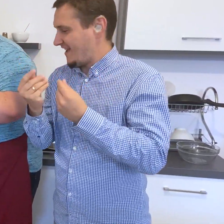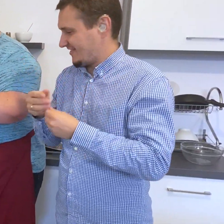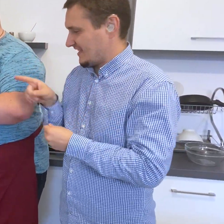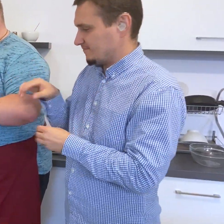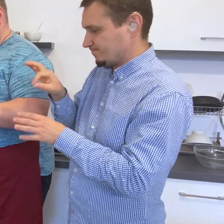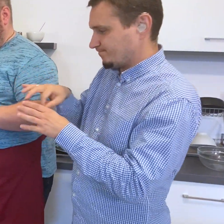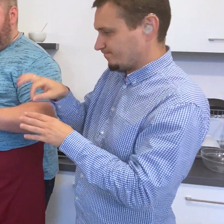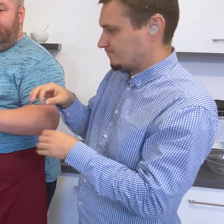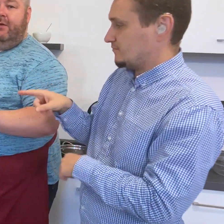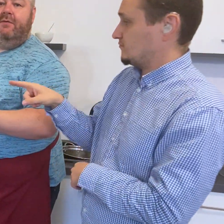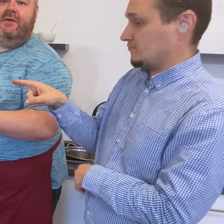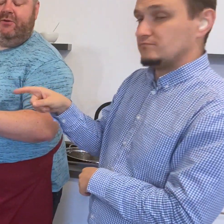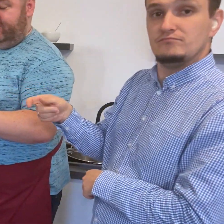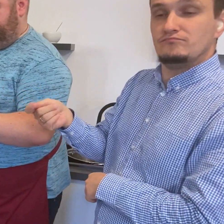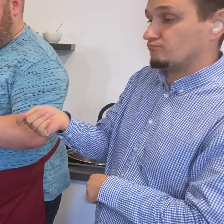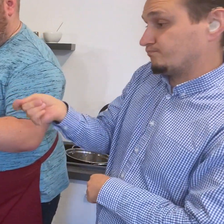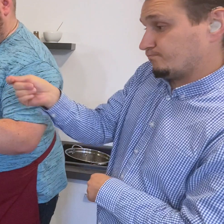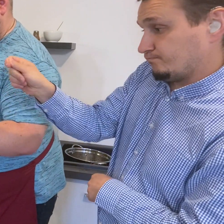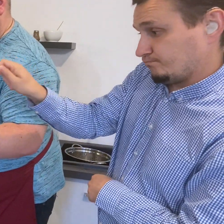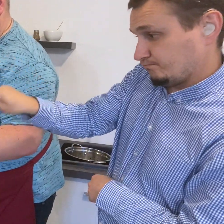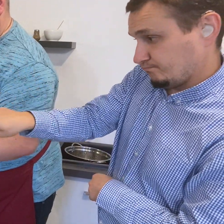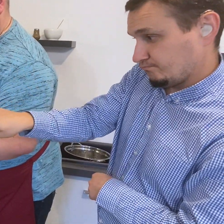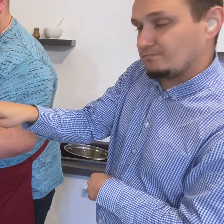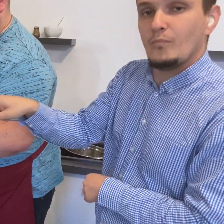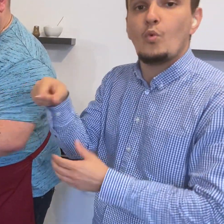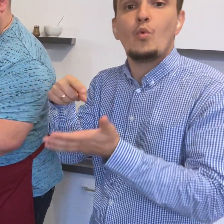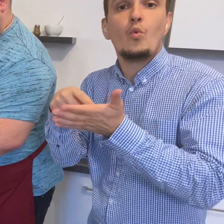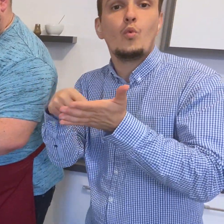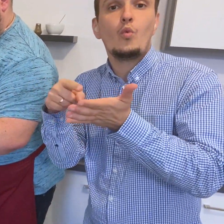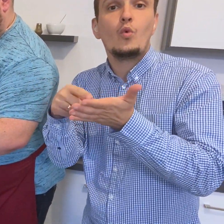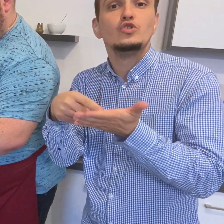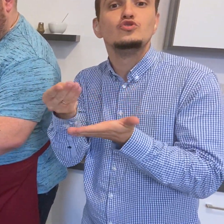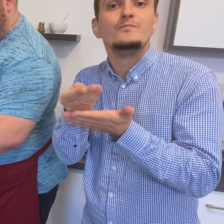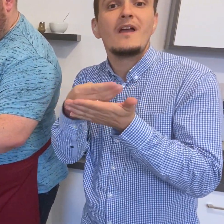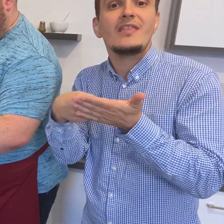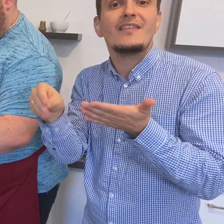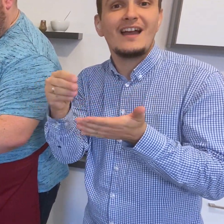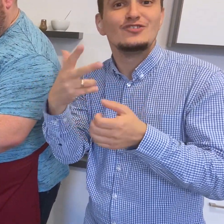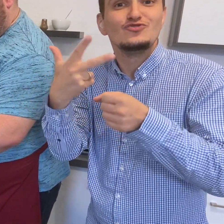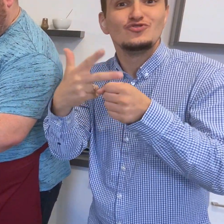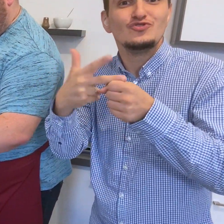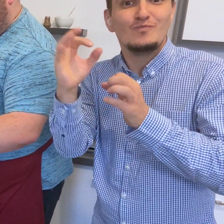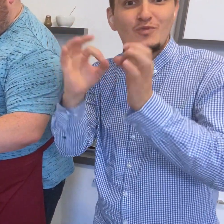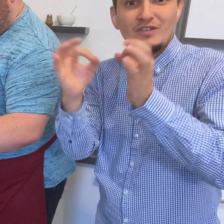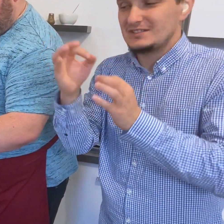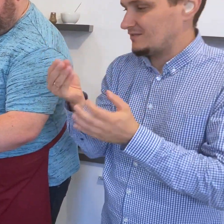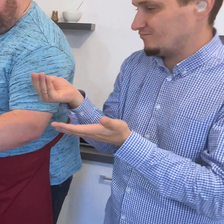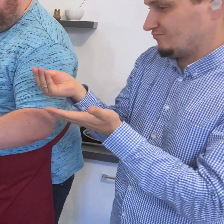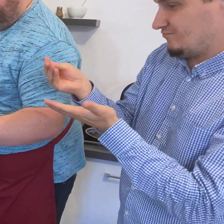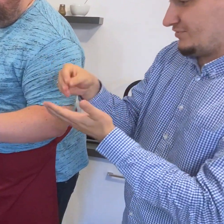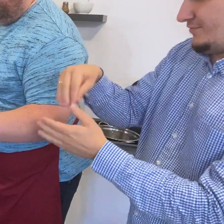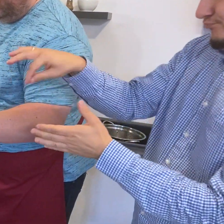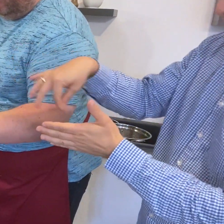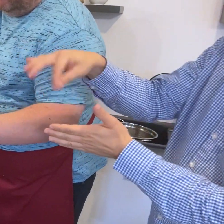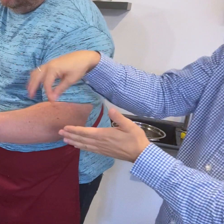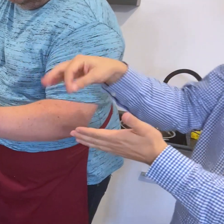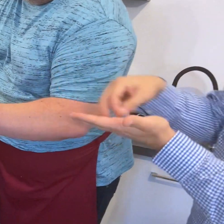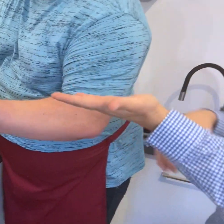Ląduje w naszej śmietanie. Proszę zobaczyć, dodaję śmietankę. Do śmietanki dodaję tą